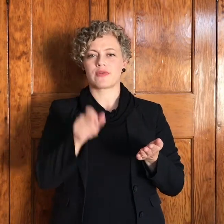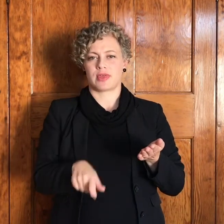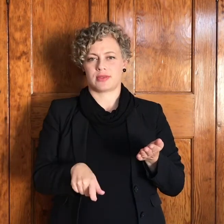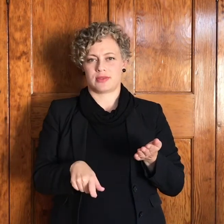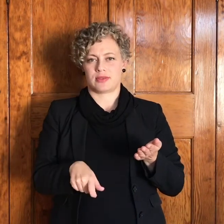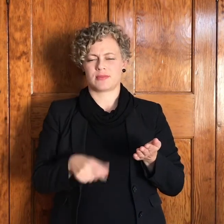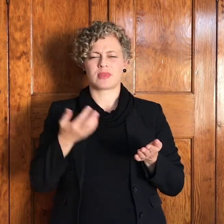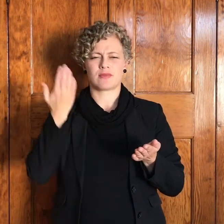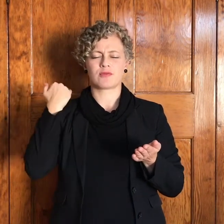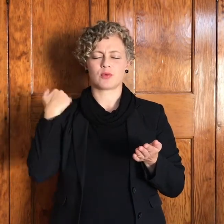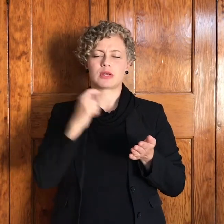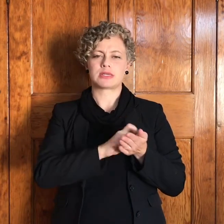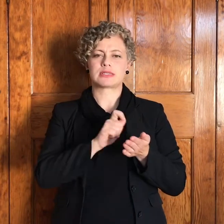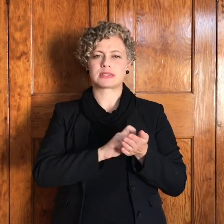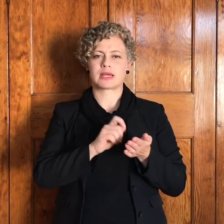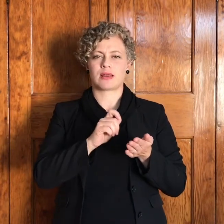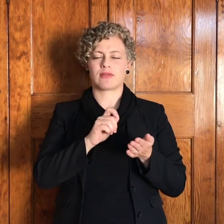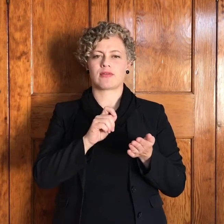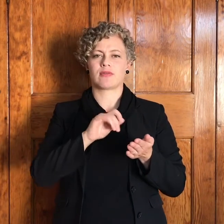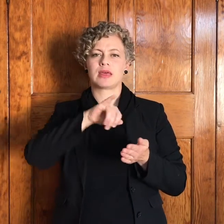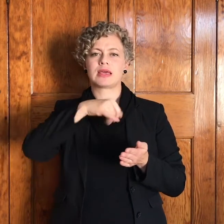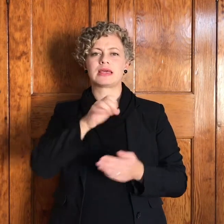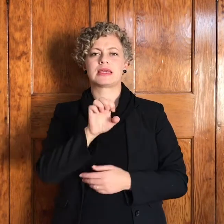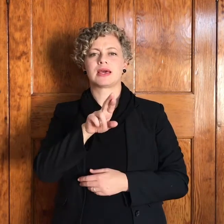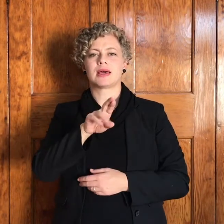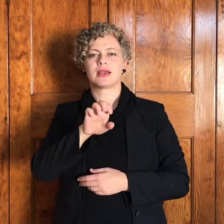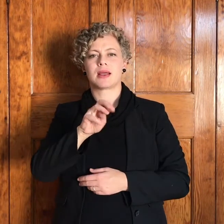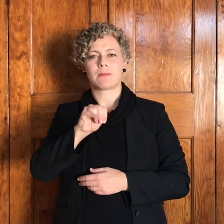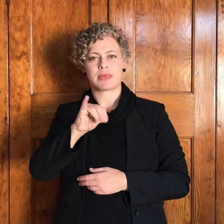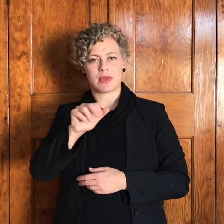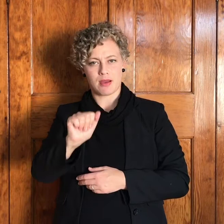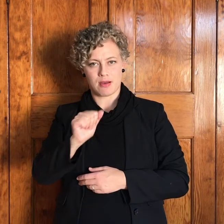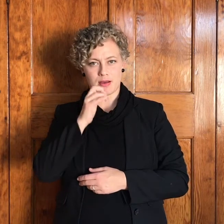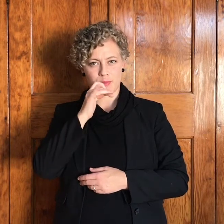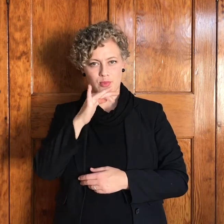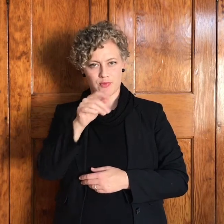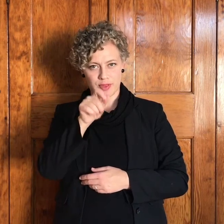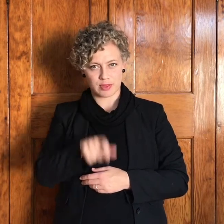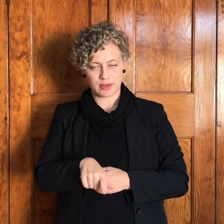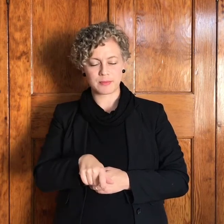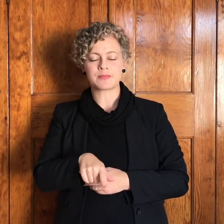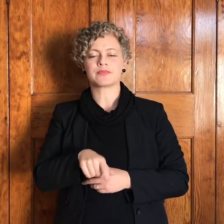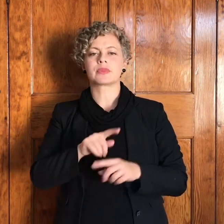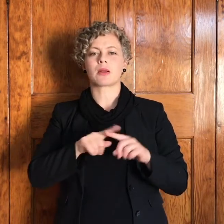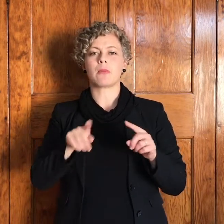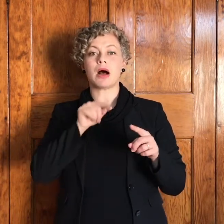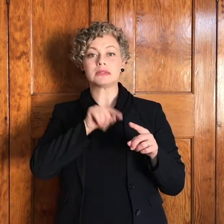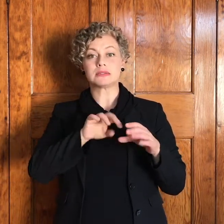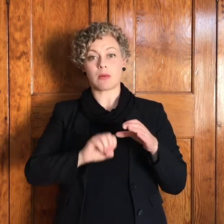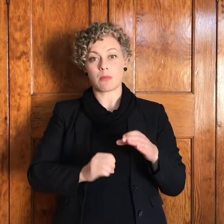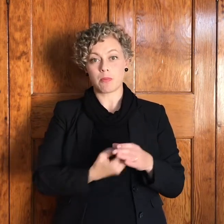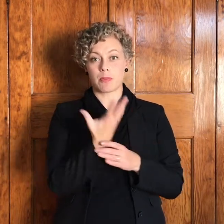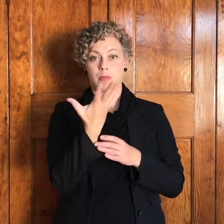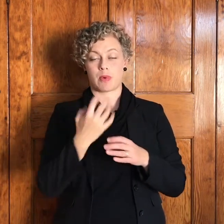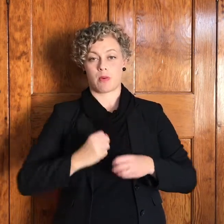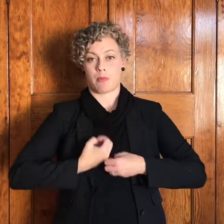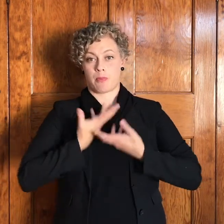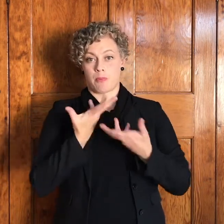maar dit pas vir my ook baie goed by by by hierdie ervaring van jacob die gedig begin door